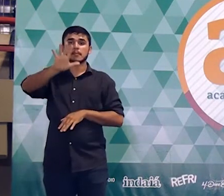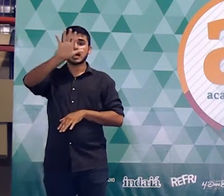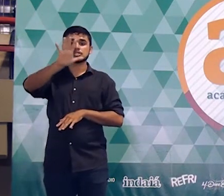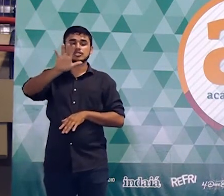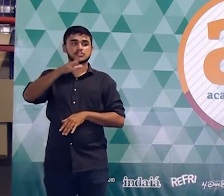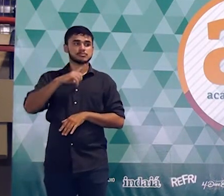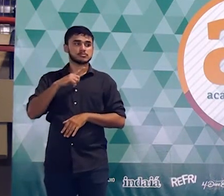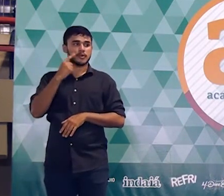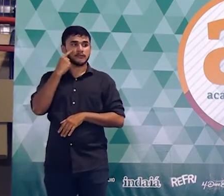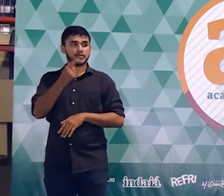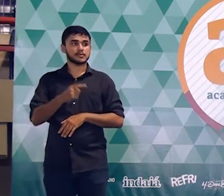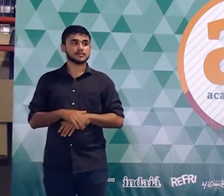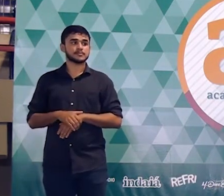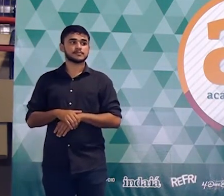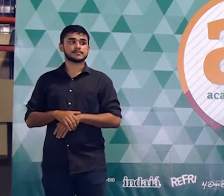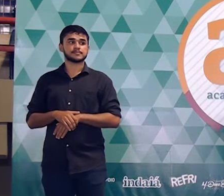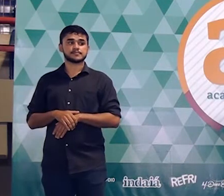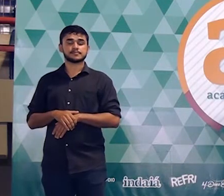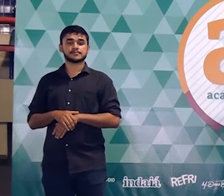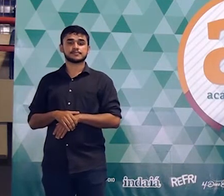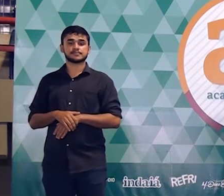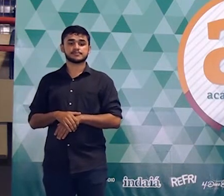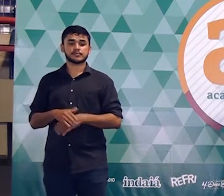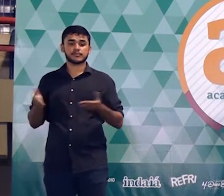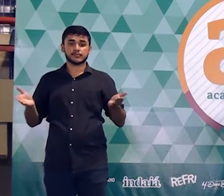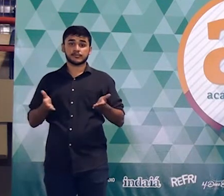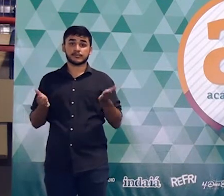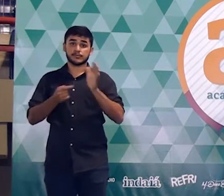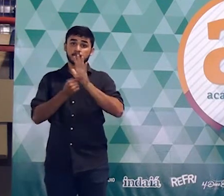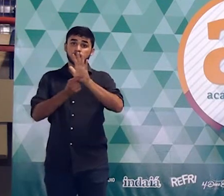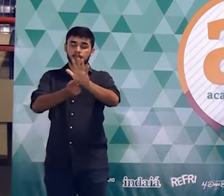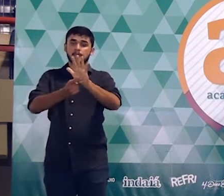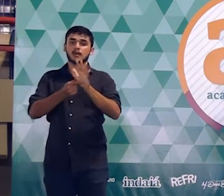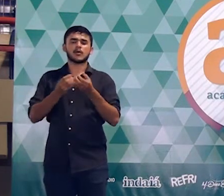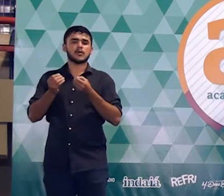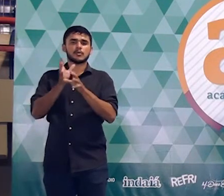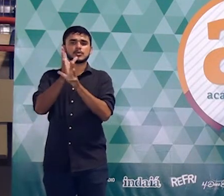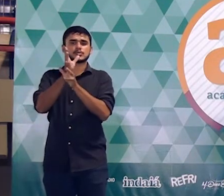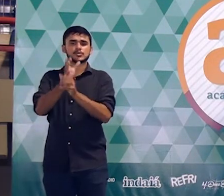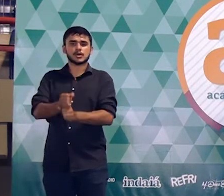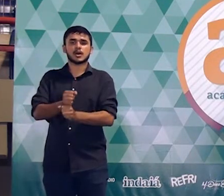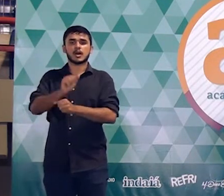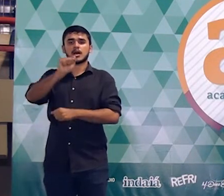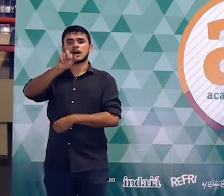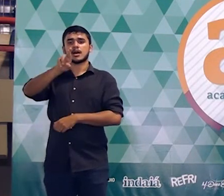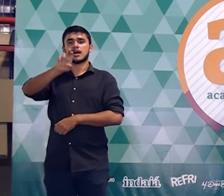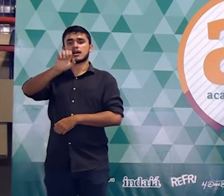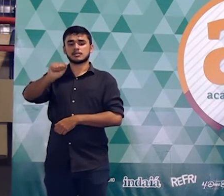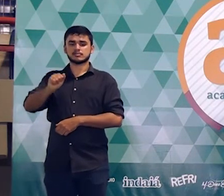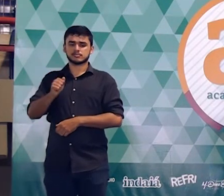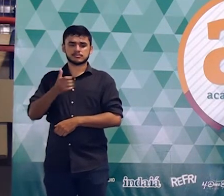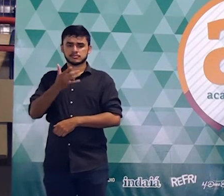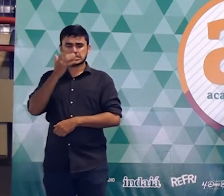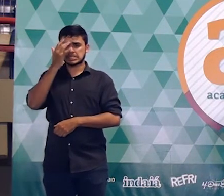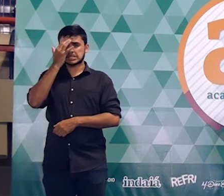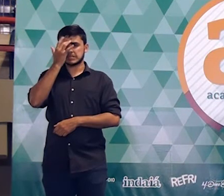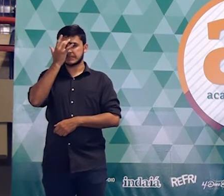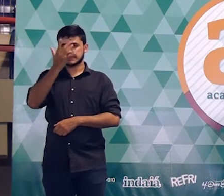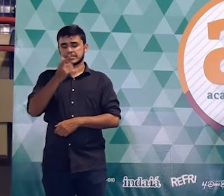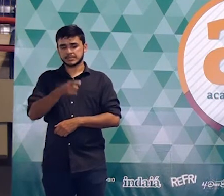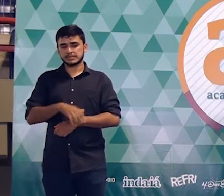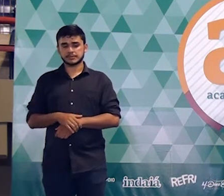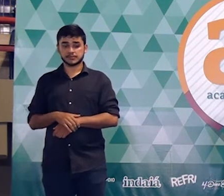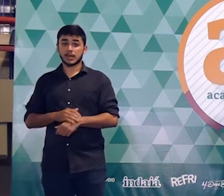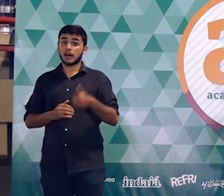Então, o eu vou fazer agora? Aplicar o conceito de cálculo de área. Não tem muita coisa para fazer aqui. Então, vamos pensar aqui.